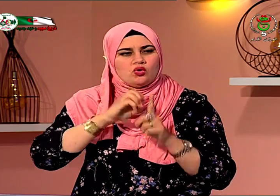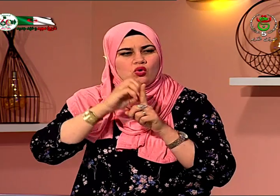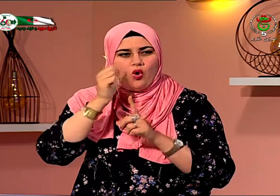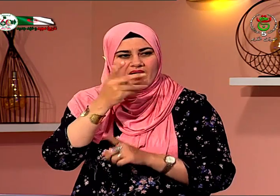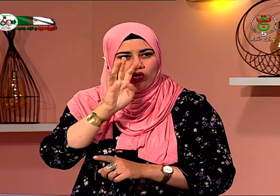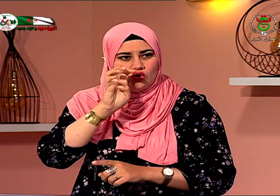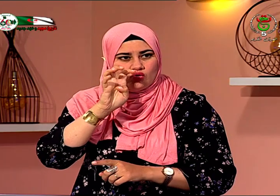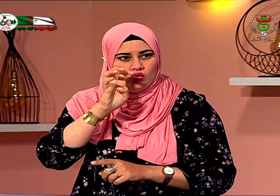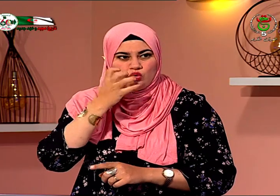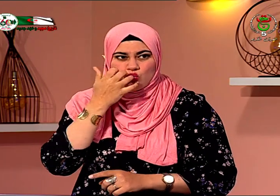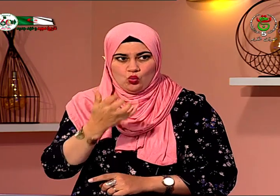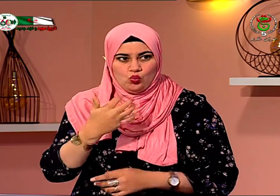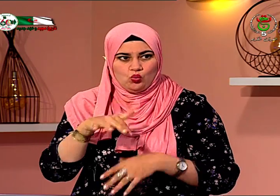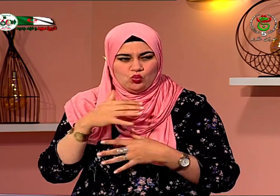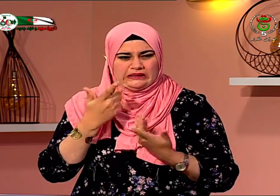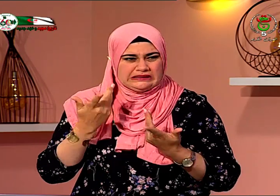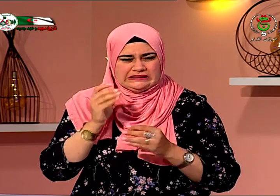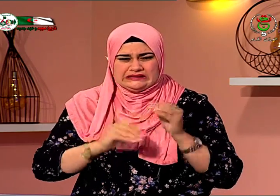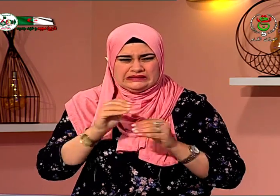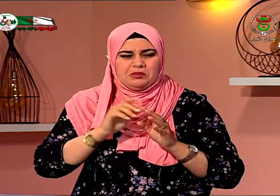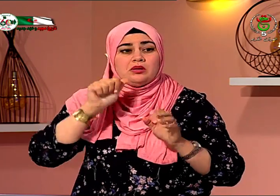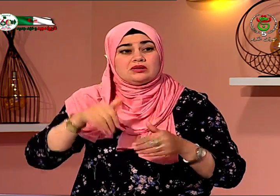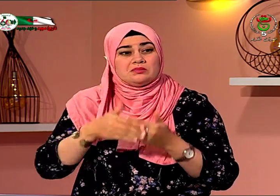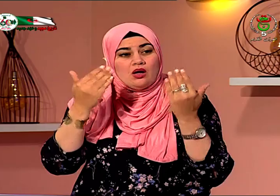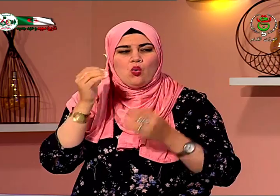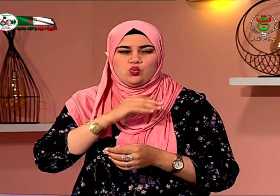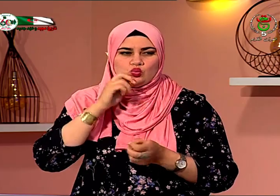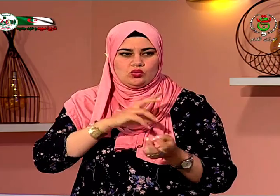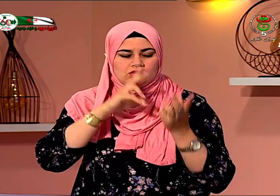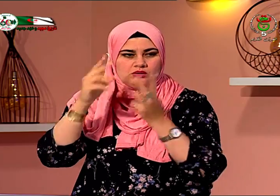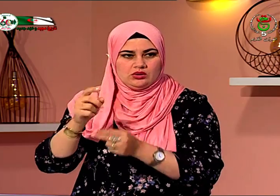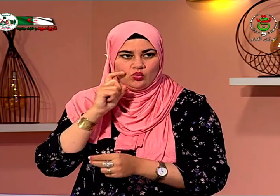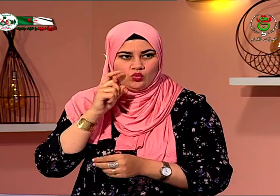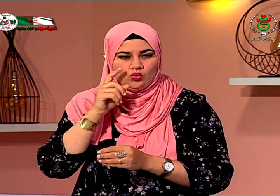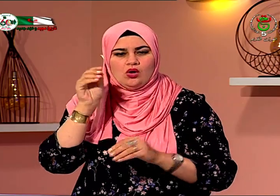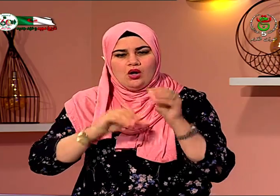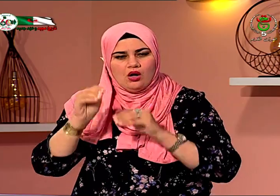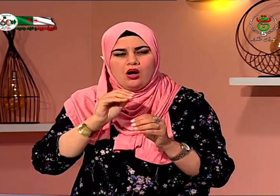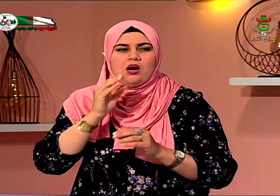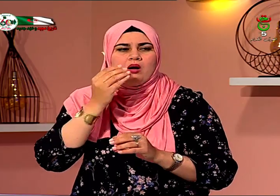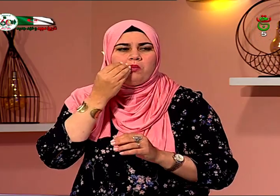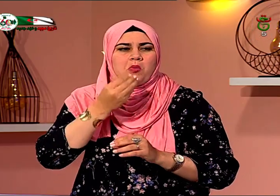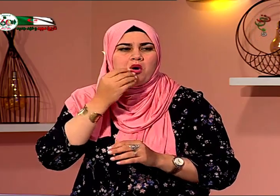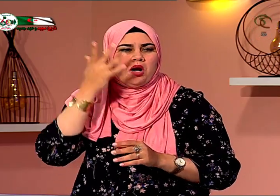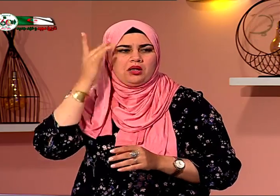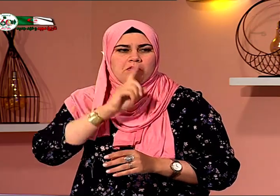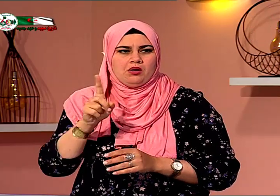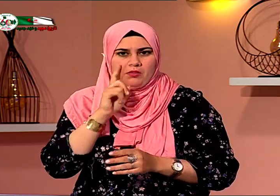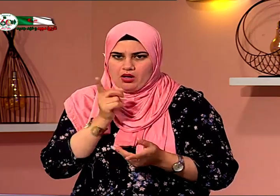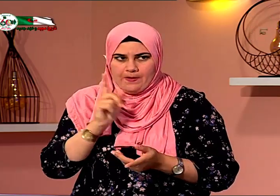ولم يكن تكون مواصلات في الليل كانت حرارتي أربعين درجة لكن انتظرت حتى الصباح وذهبت إلى الطبيب